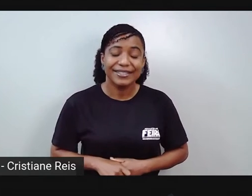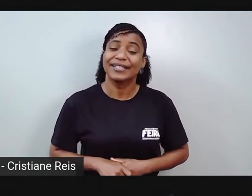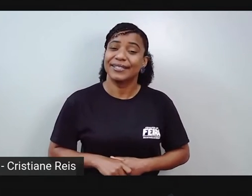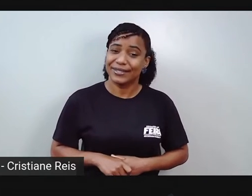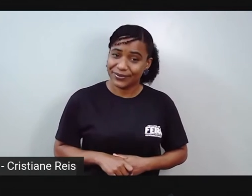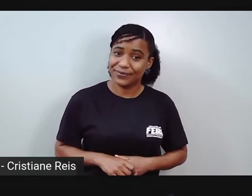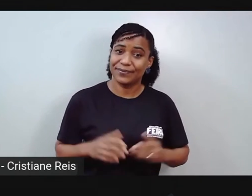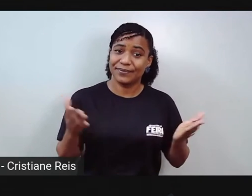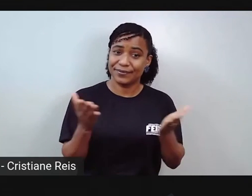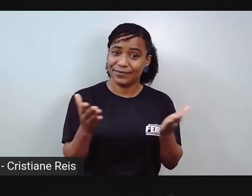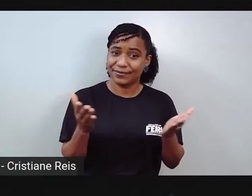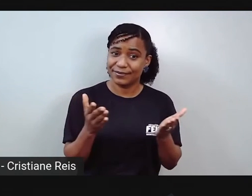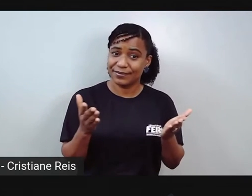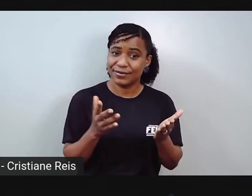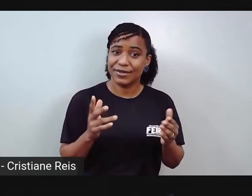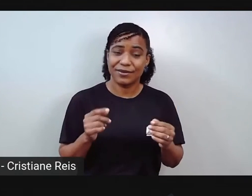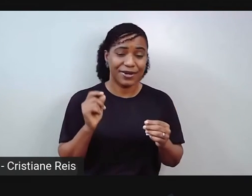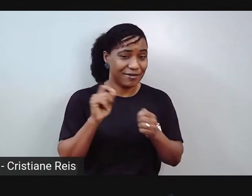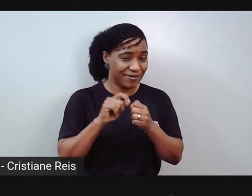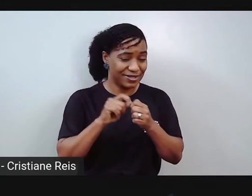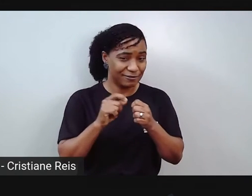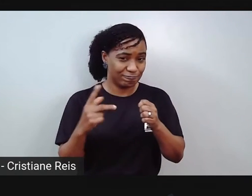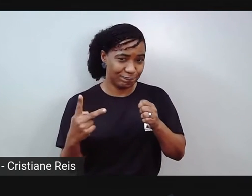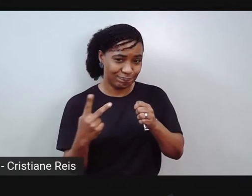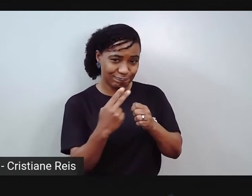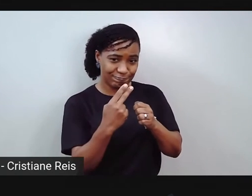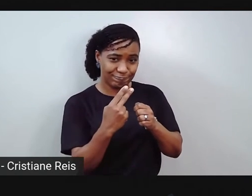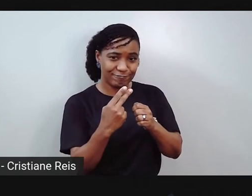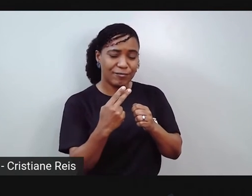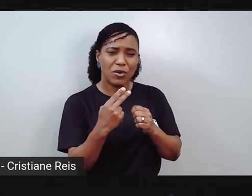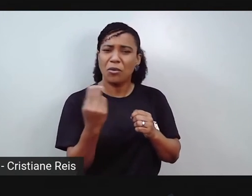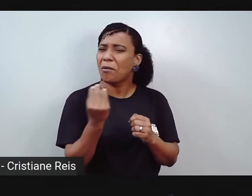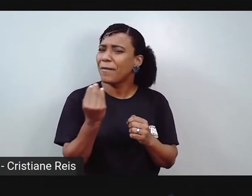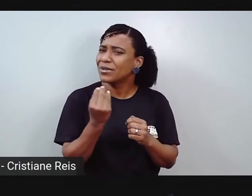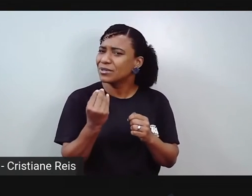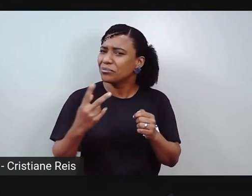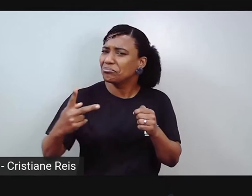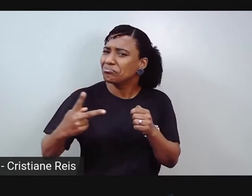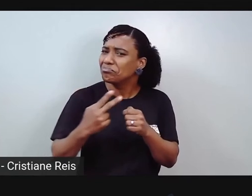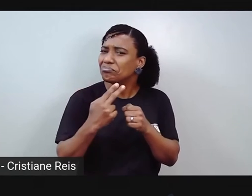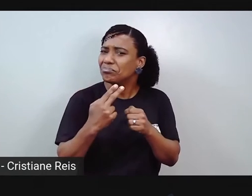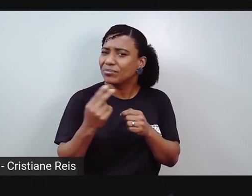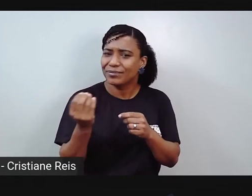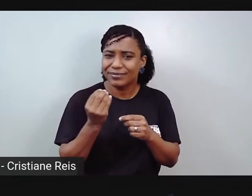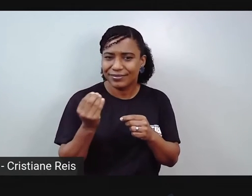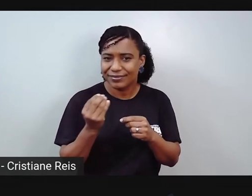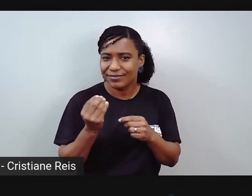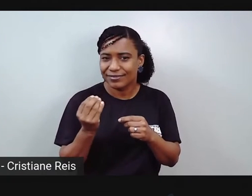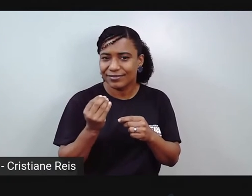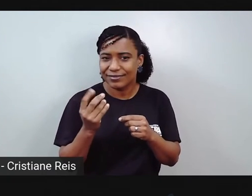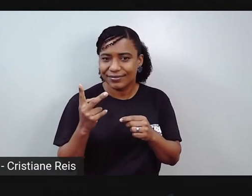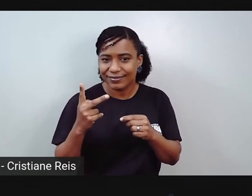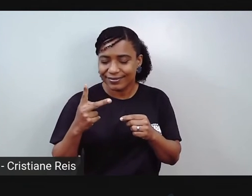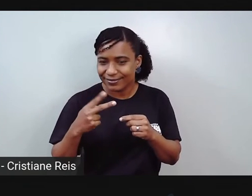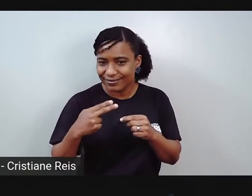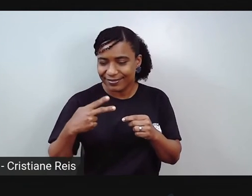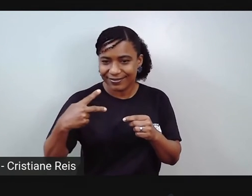rolinho? Dá um picotinho nele. Um picotinho para a Elisa. É, um cortezinho assim, ó.